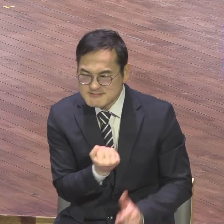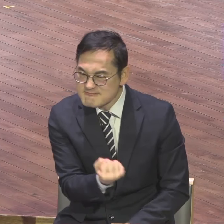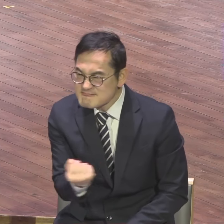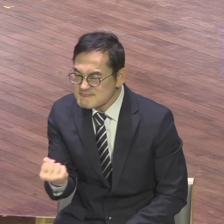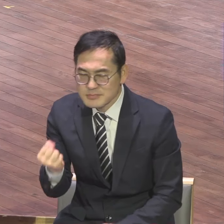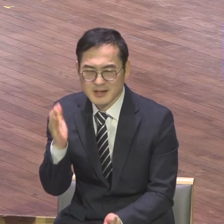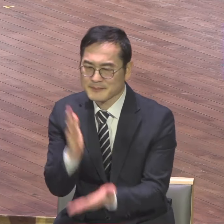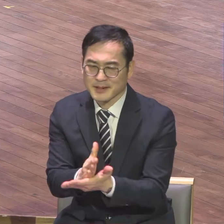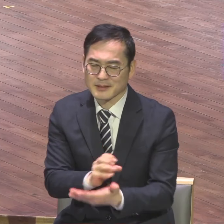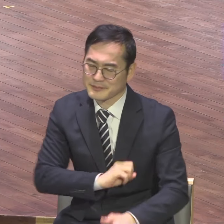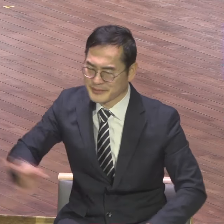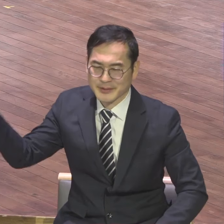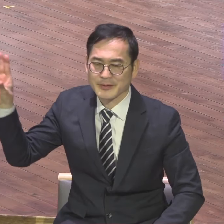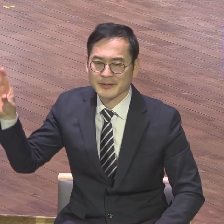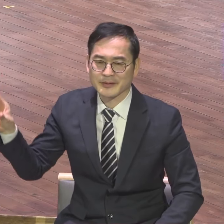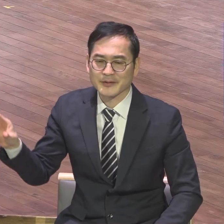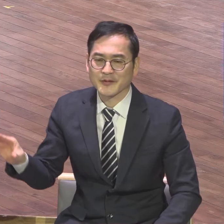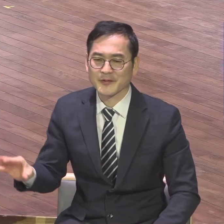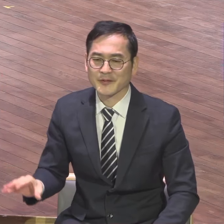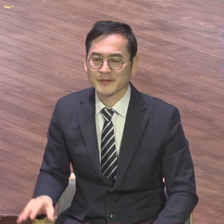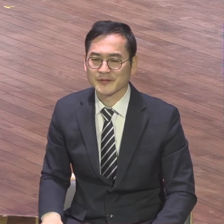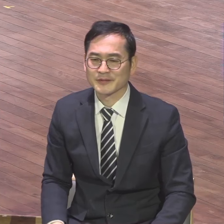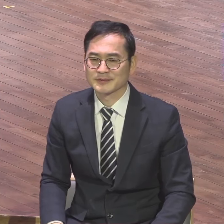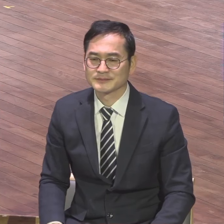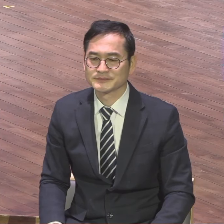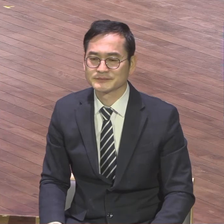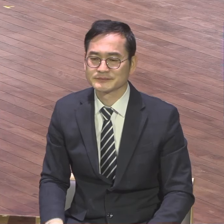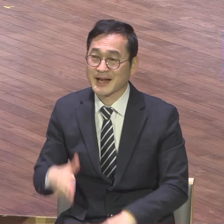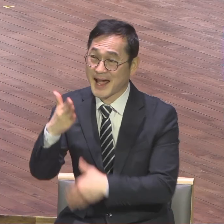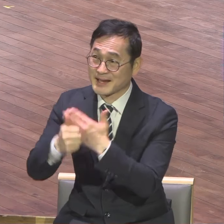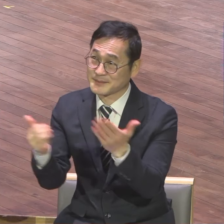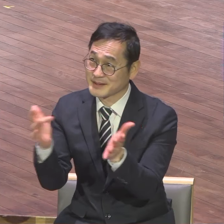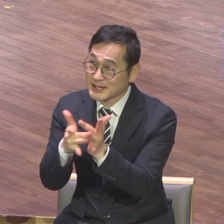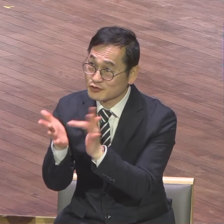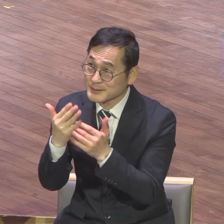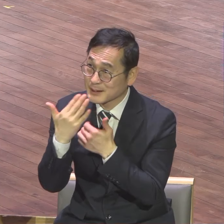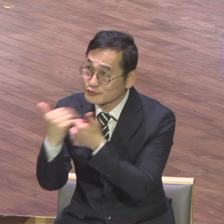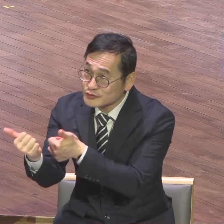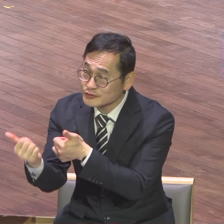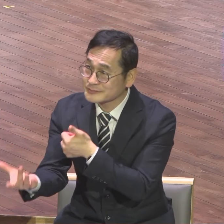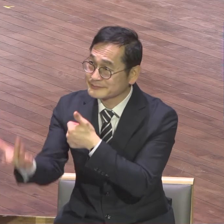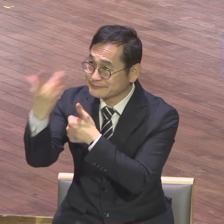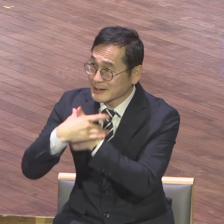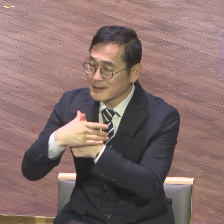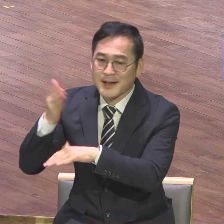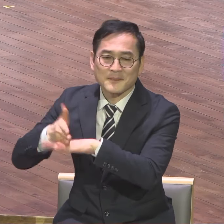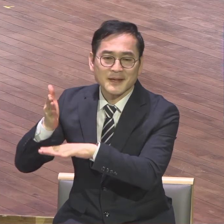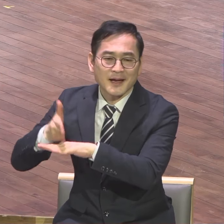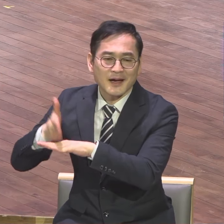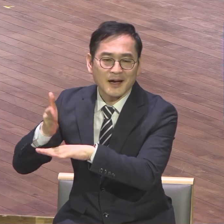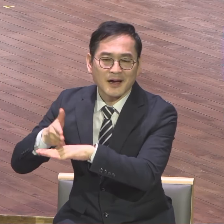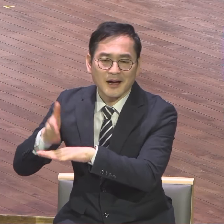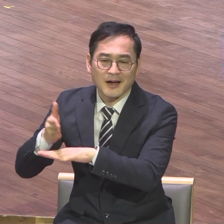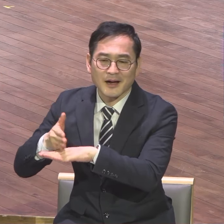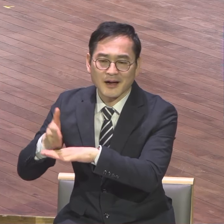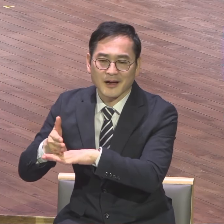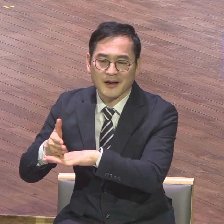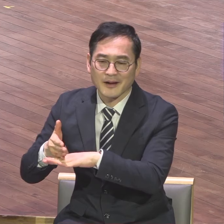삶 속에 권연적 부르심 권연적 부르심에 대한 절대 감사 어떤 상황 속에서도